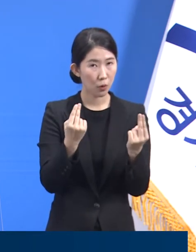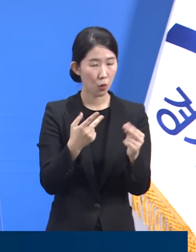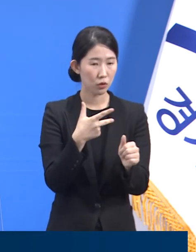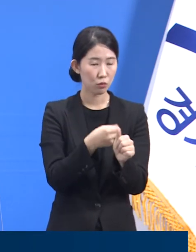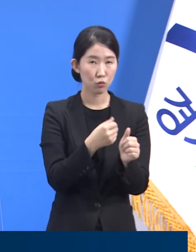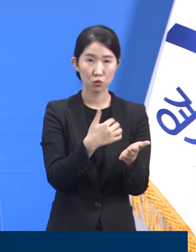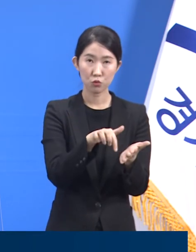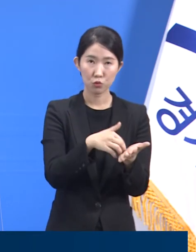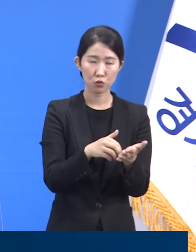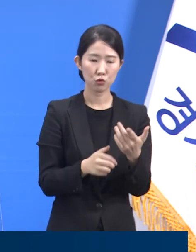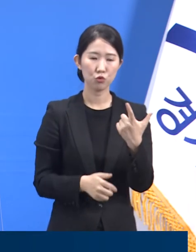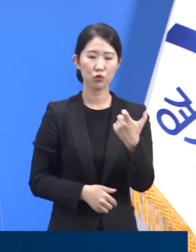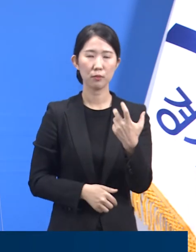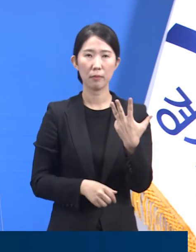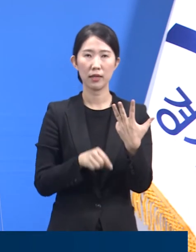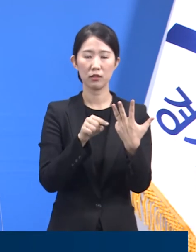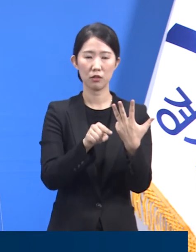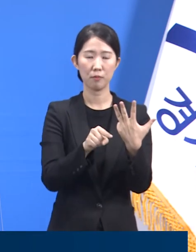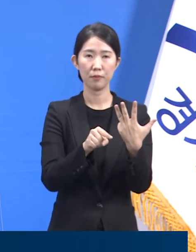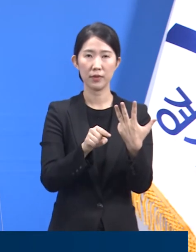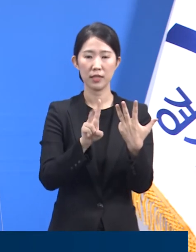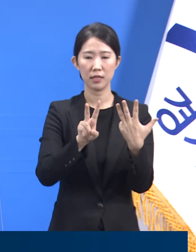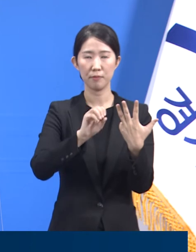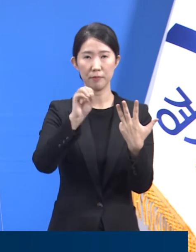68.2%입니다.